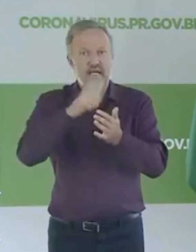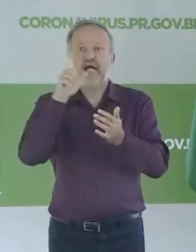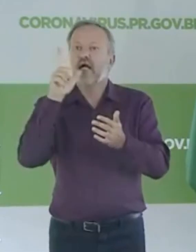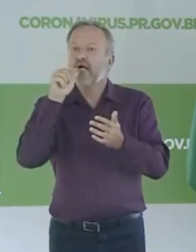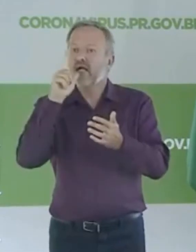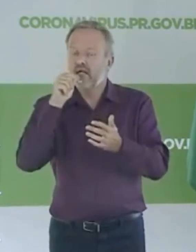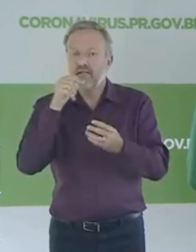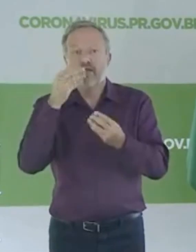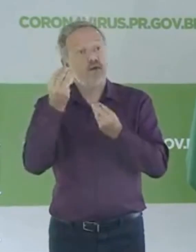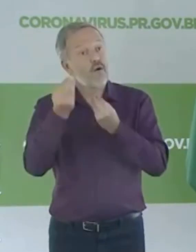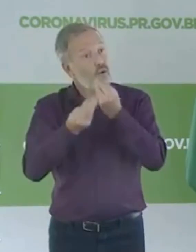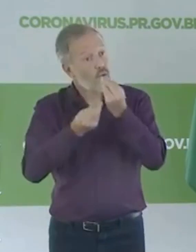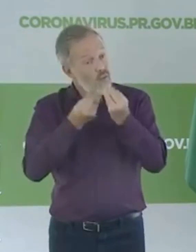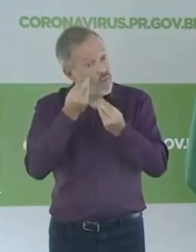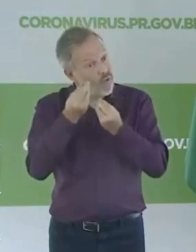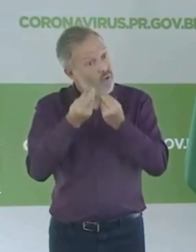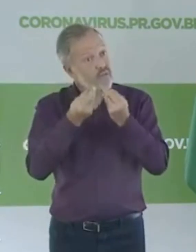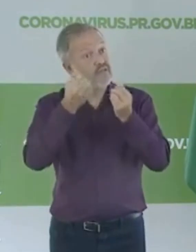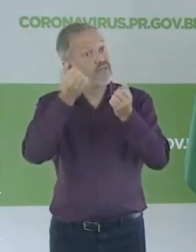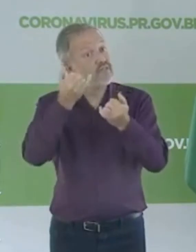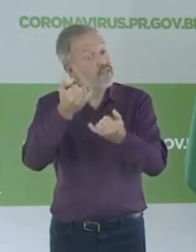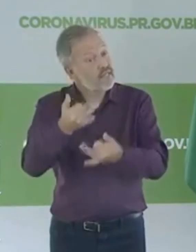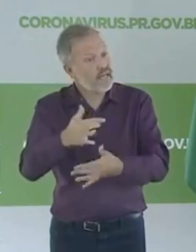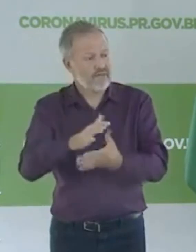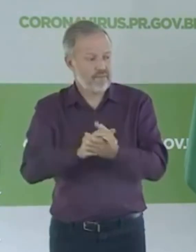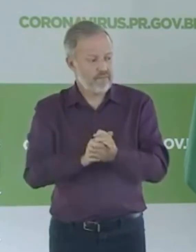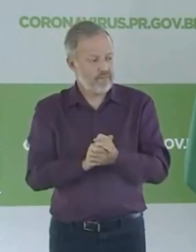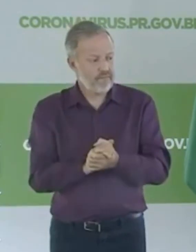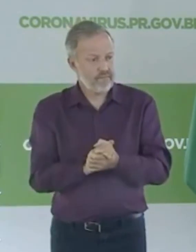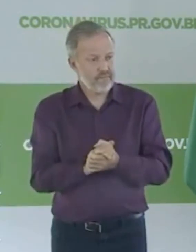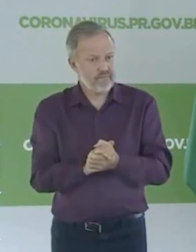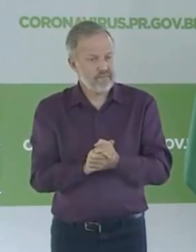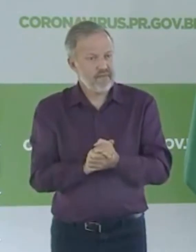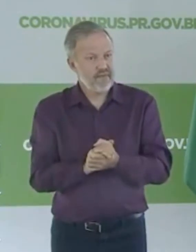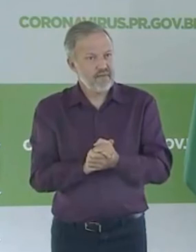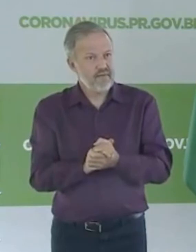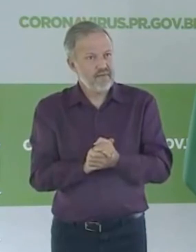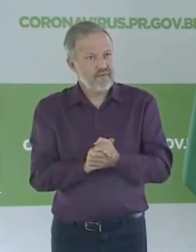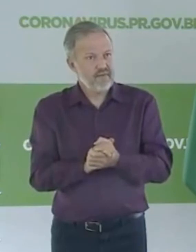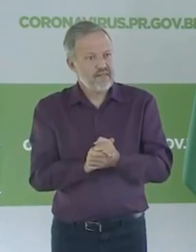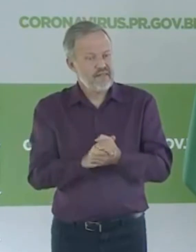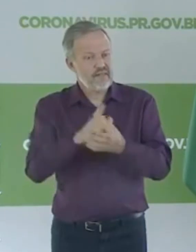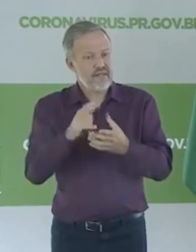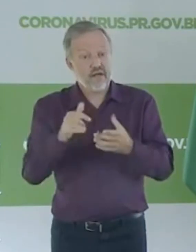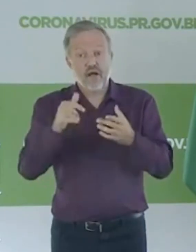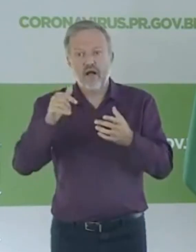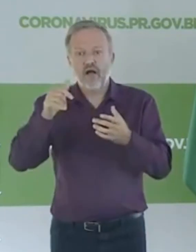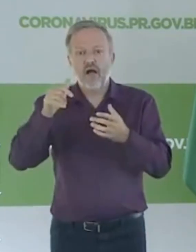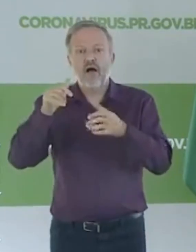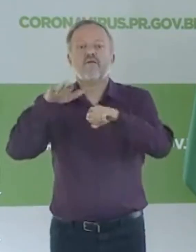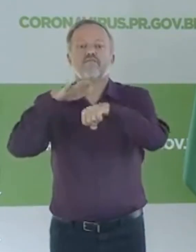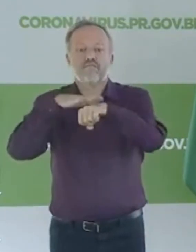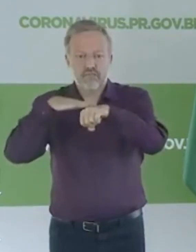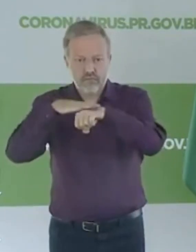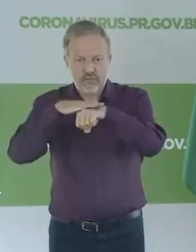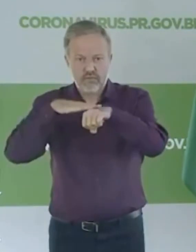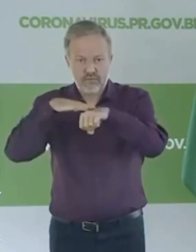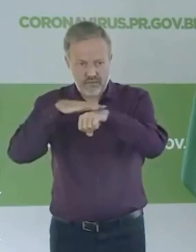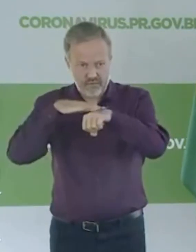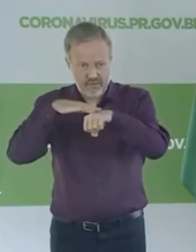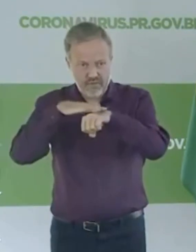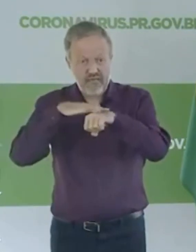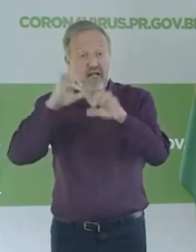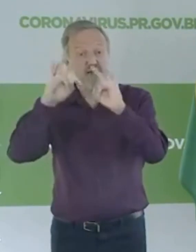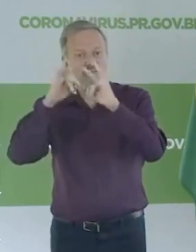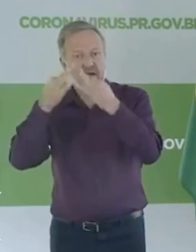pública? Isso foi falado aqui, nós já, enfim, colocamos a Coppel sim com as famílias de baixa